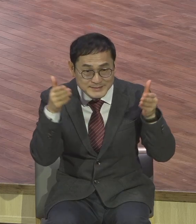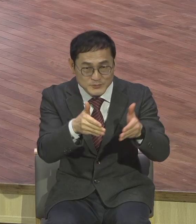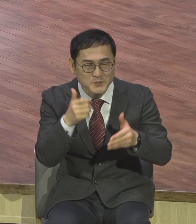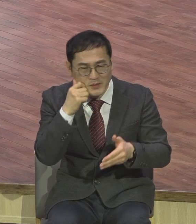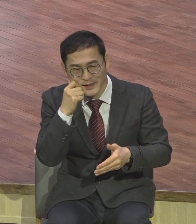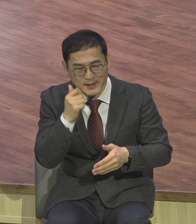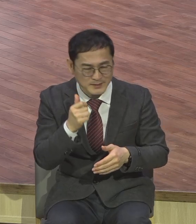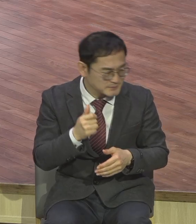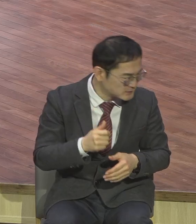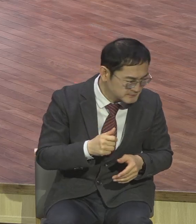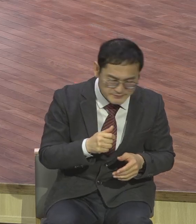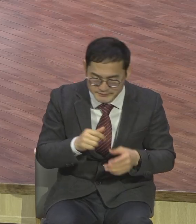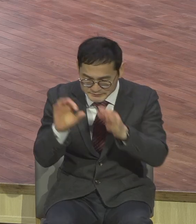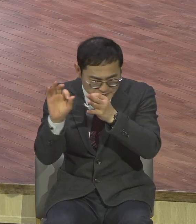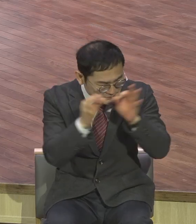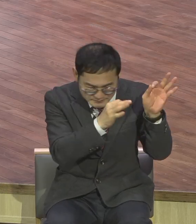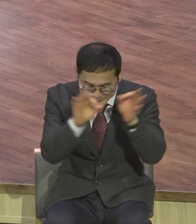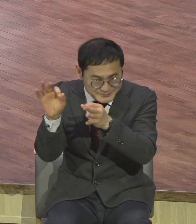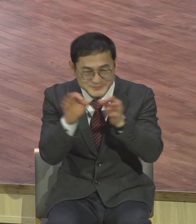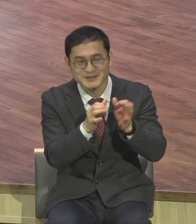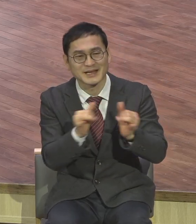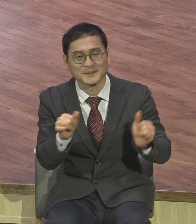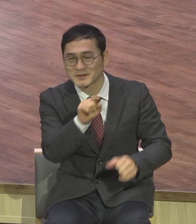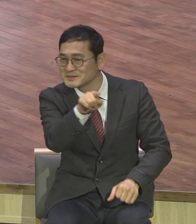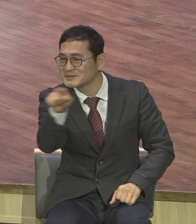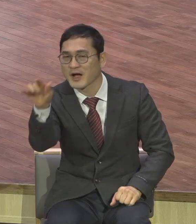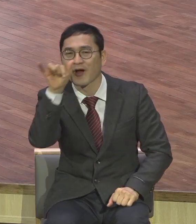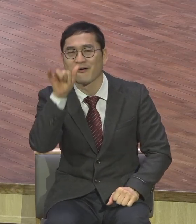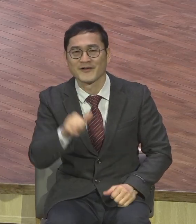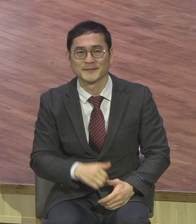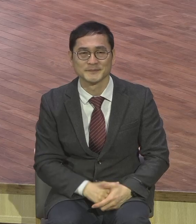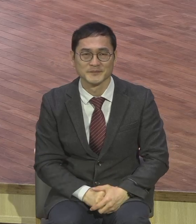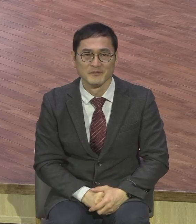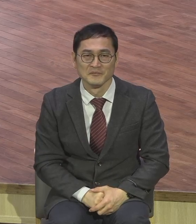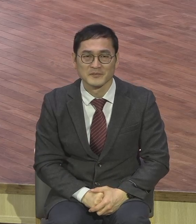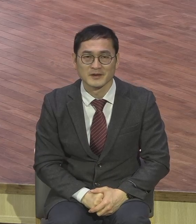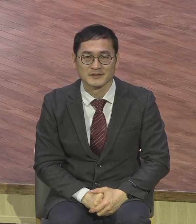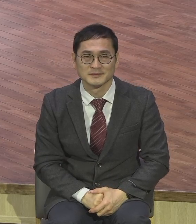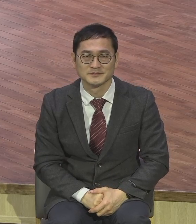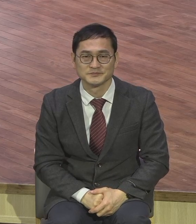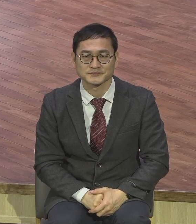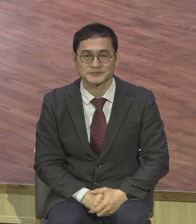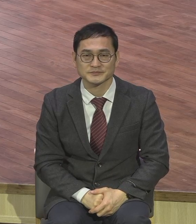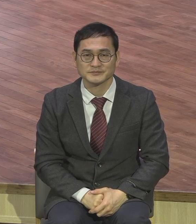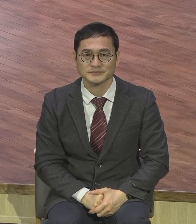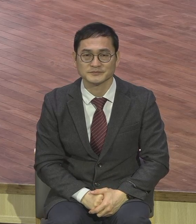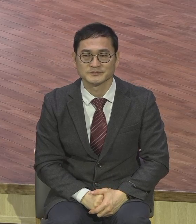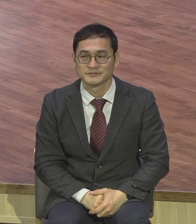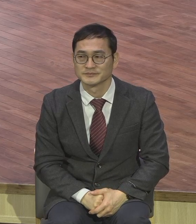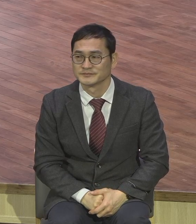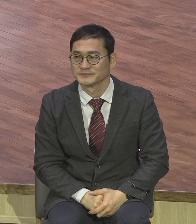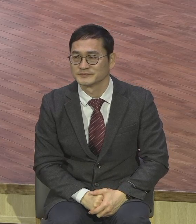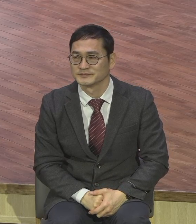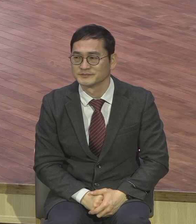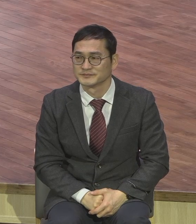왔다 갔다 하는 분들도 제 눈에 보여요 제가 이렇게 화면을 보면서 너무 감사하고